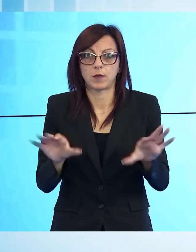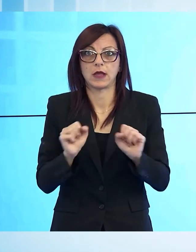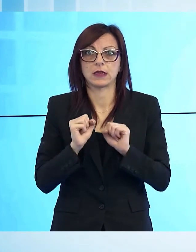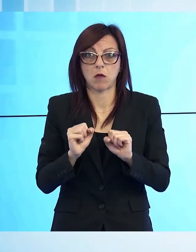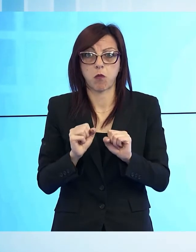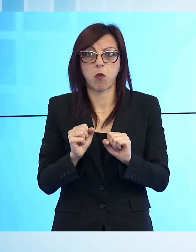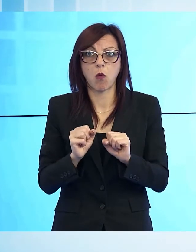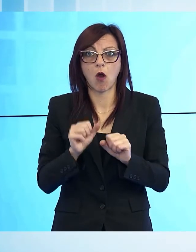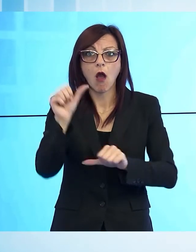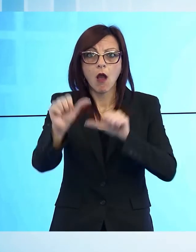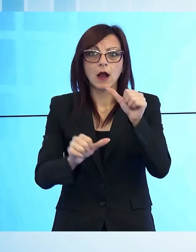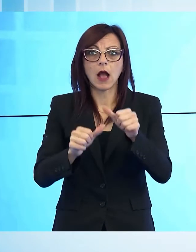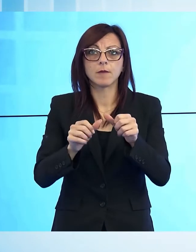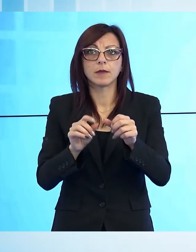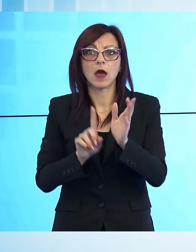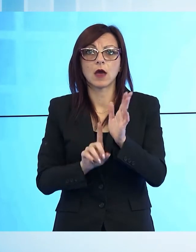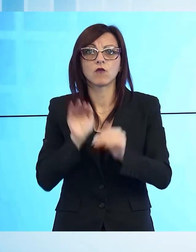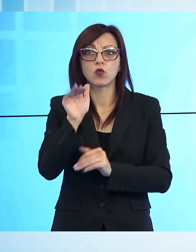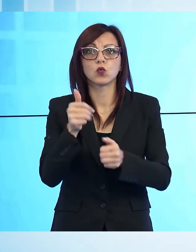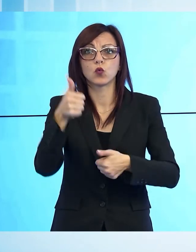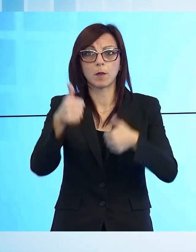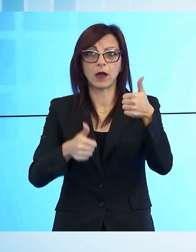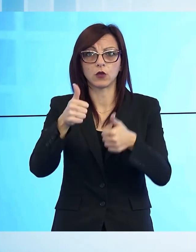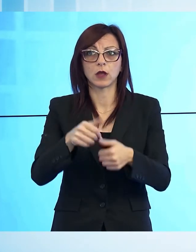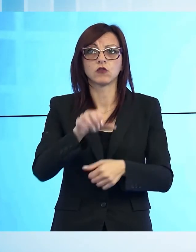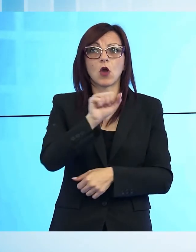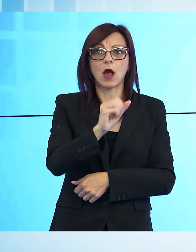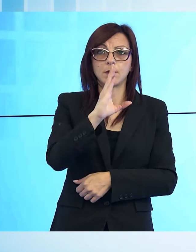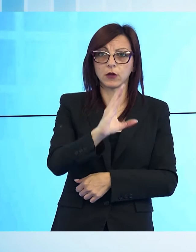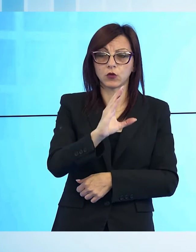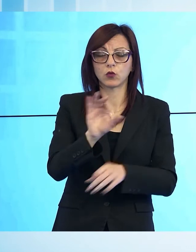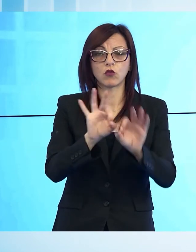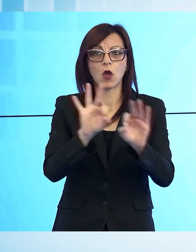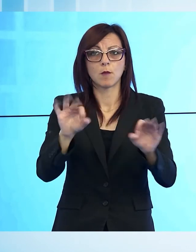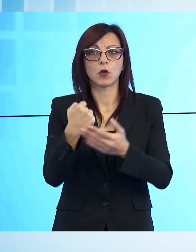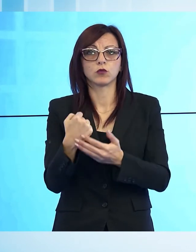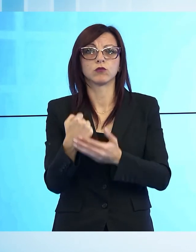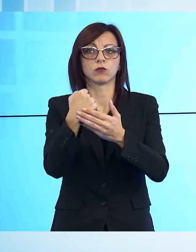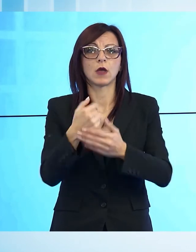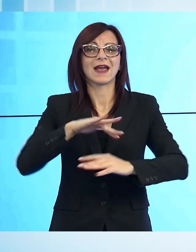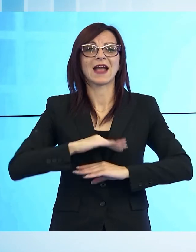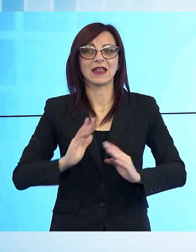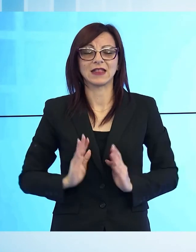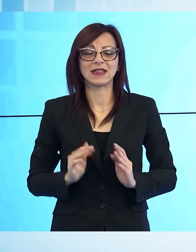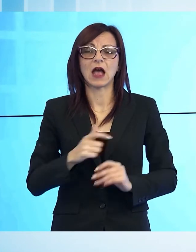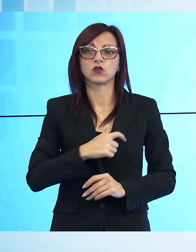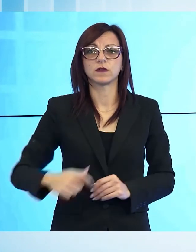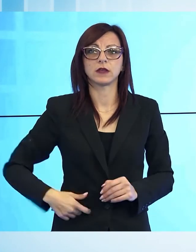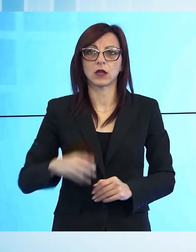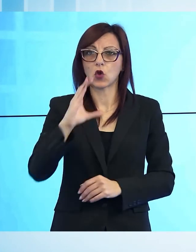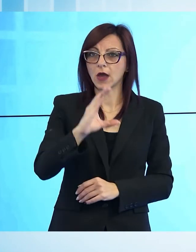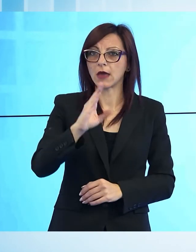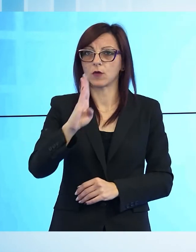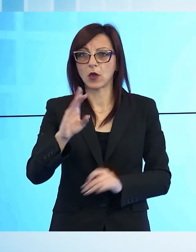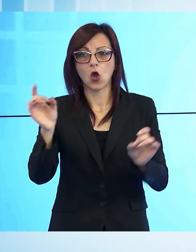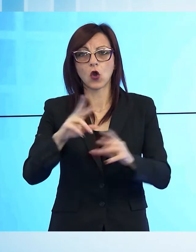ballottaggio a Massarosa. Alberto Coluccini ha deciso di incontrare ed ascoltare il candidato sindaco Carlo Bigongiari in vista del secondo turno delle